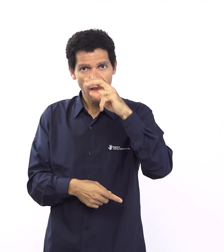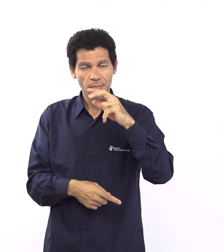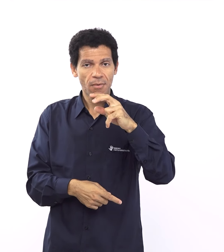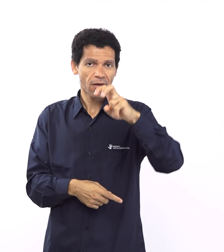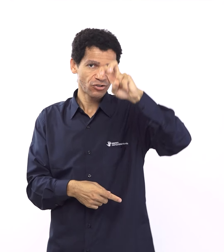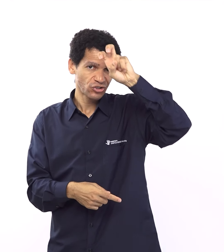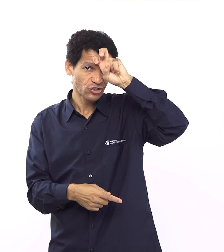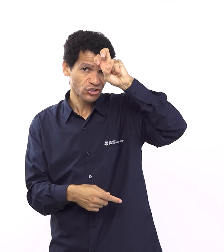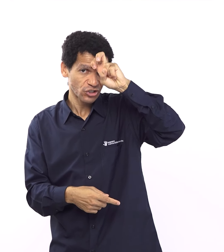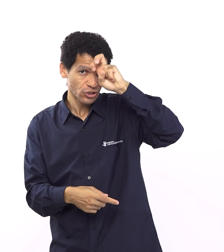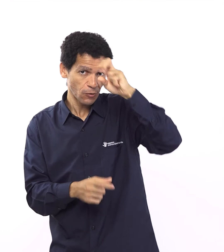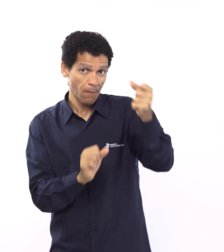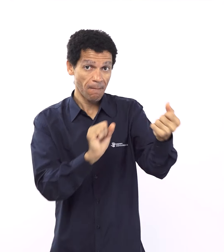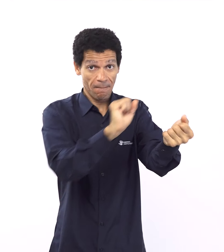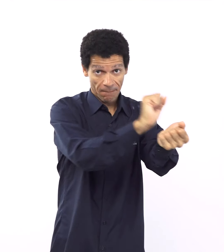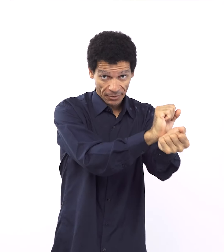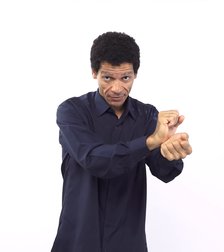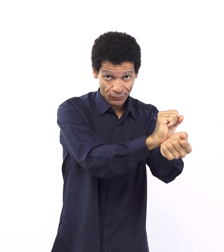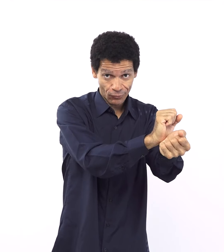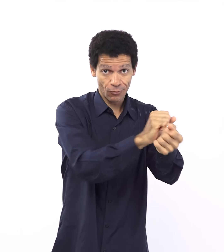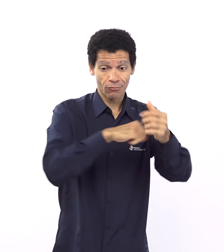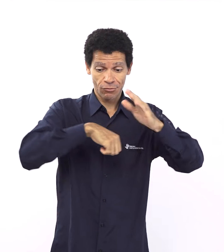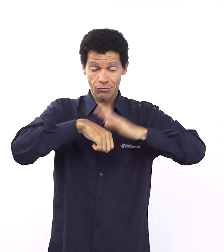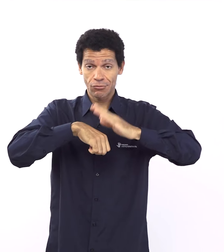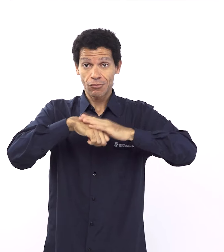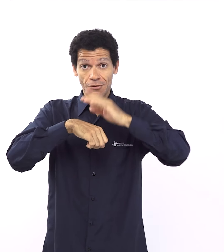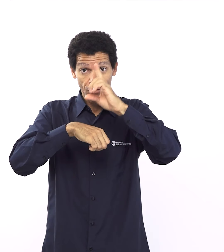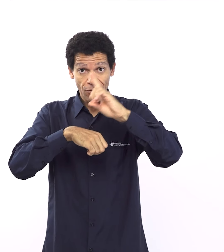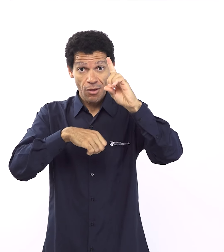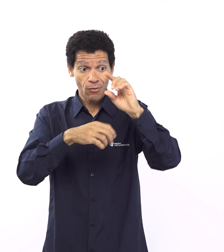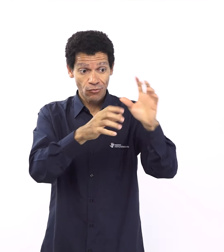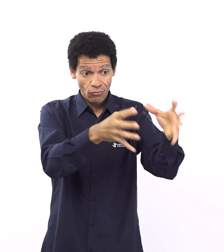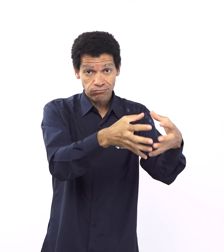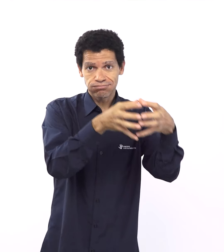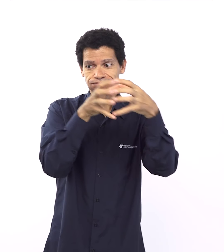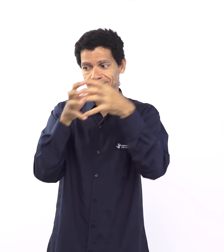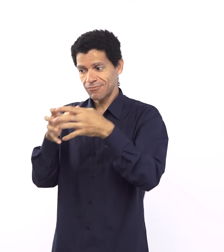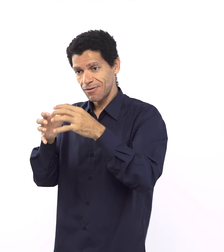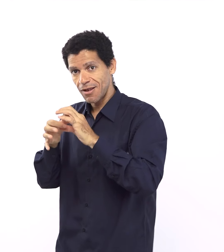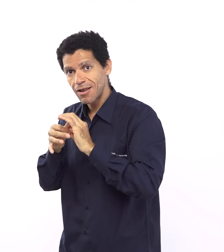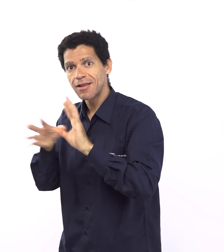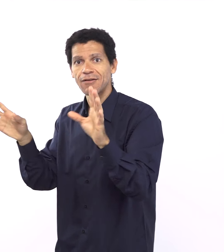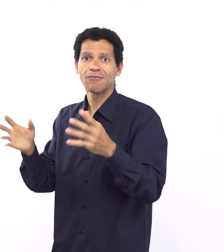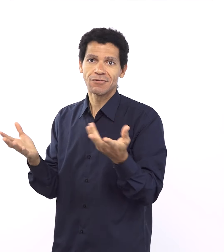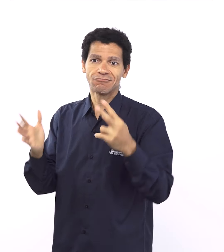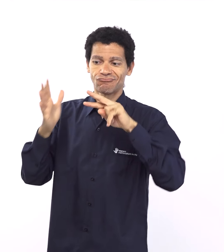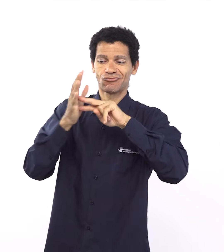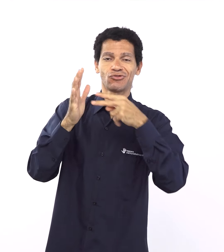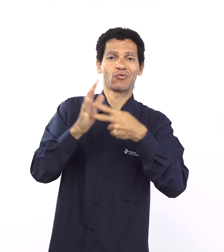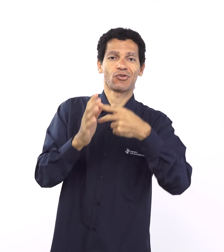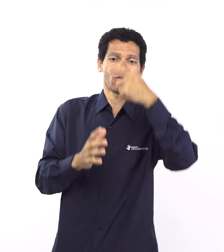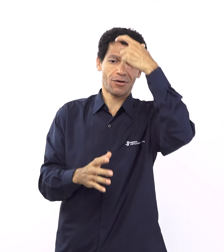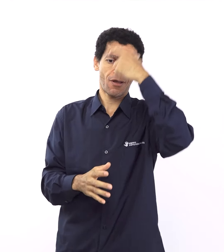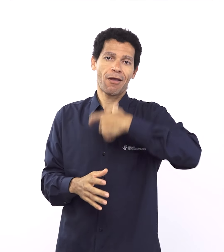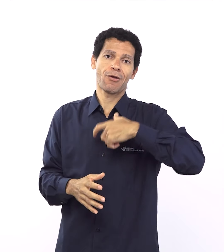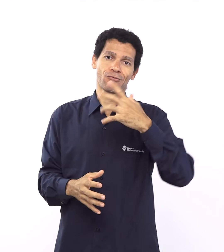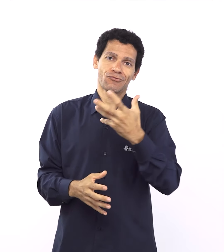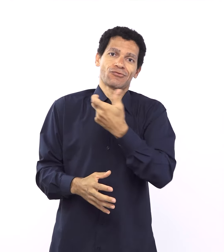mas na releitura do mandamento de Deuteronômio 5 você vai ver que o motivo muda o motivo é porque eu sou Deus que te libertou ou seja uma condição espiritual mas também uma